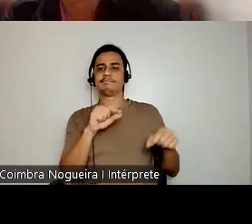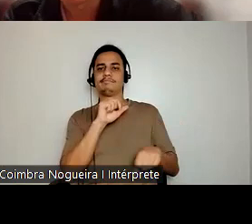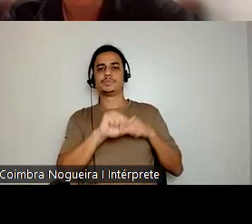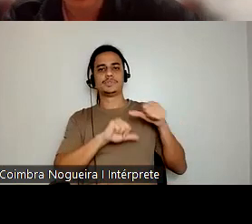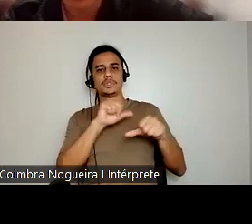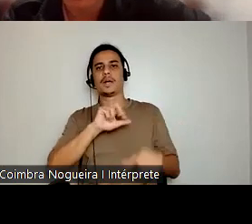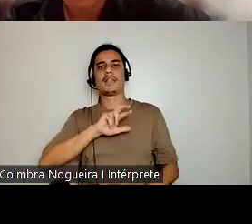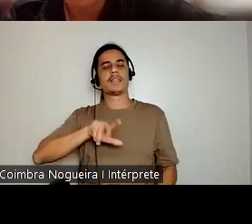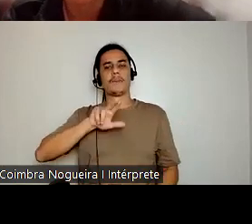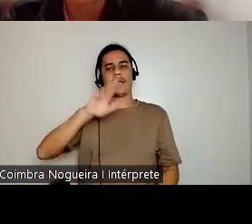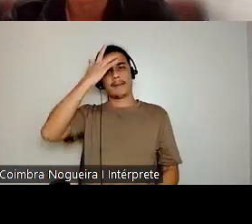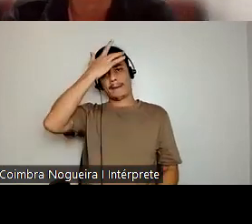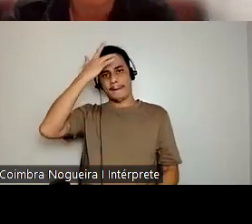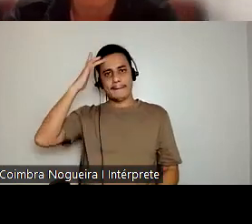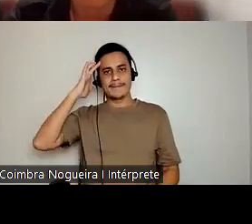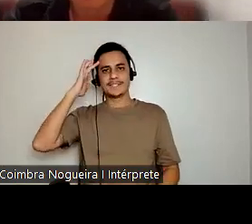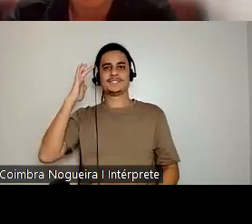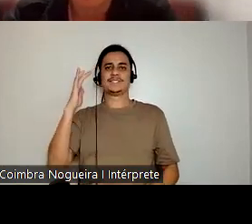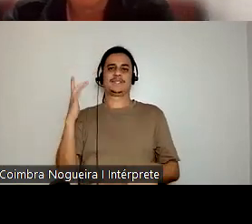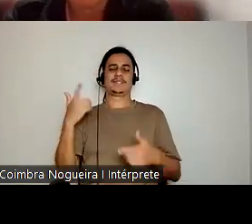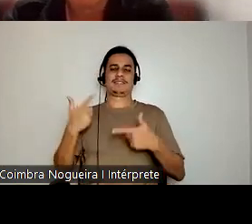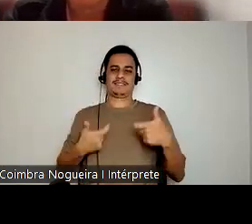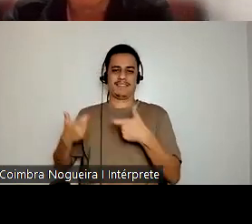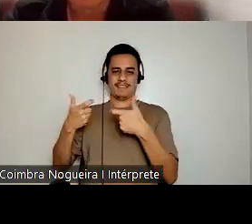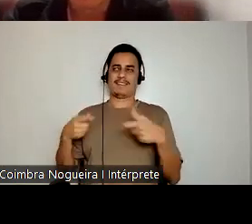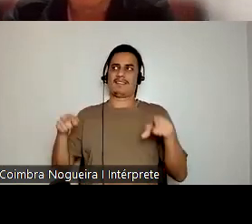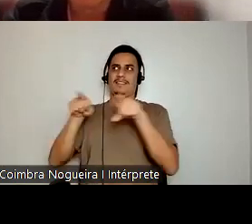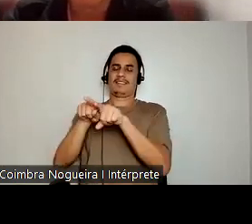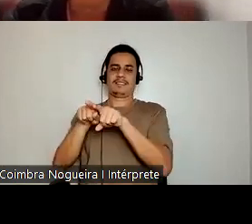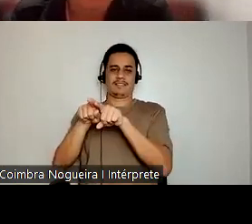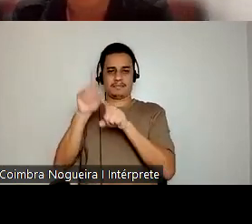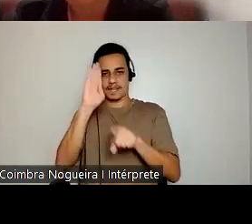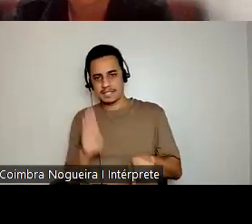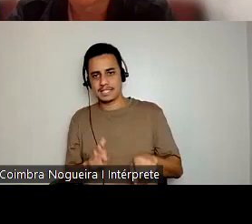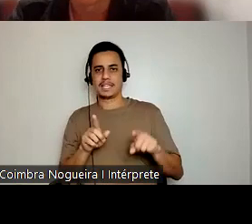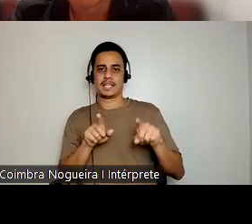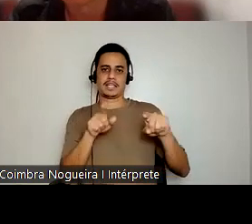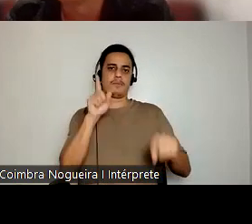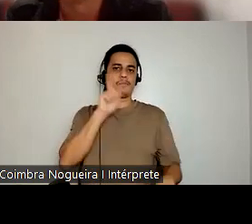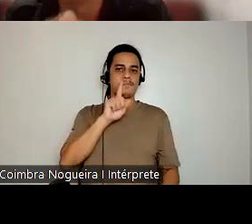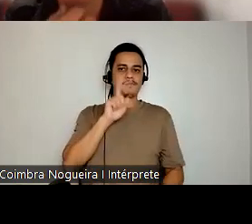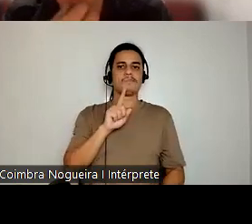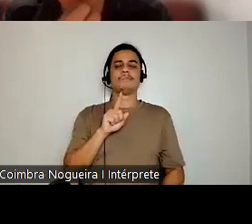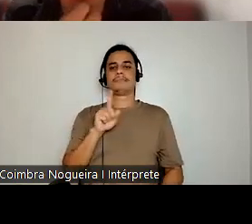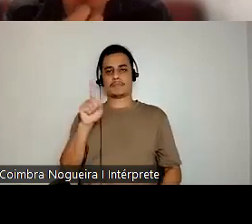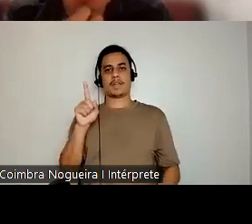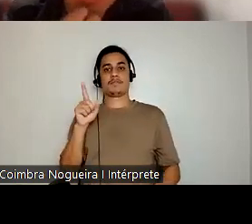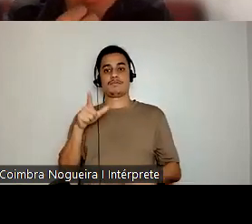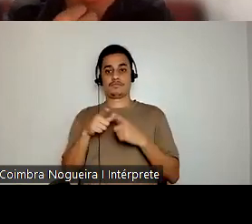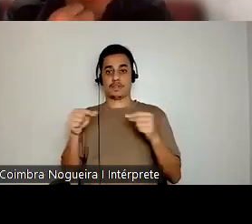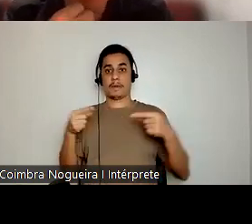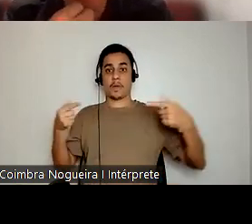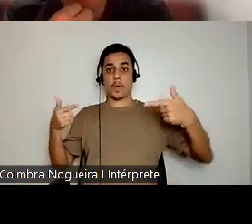dos aliados dos Estados Unidos do Brasil e se torna o principal aliado dos Estados Unidos